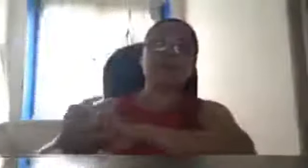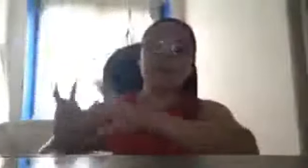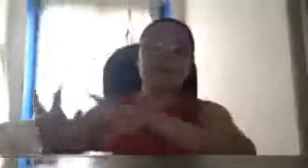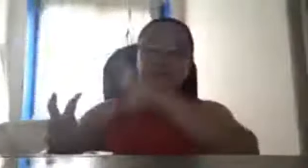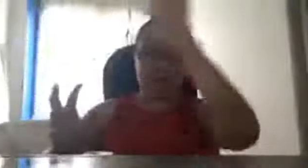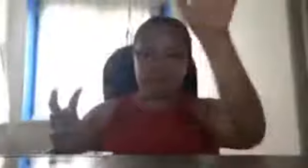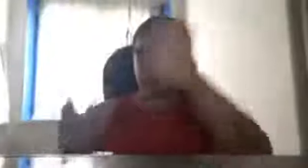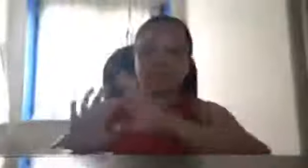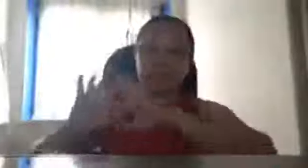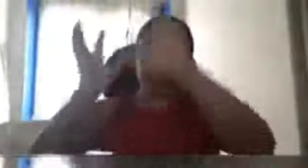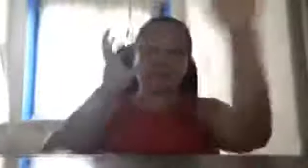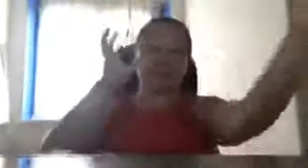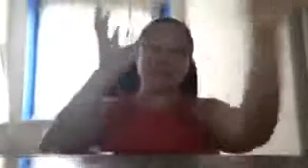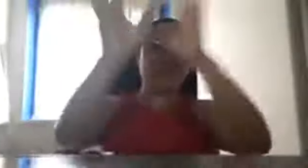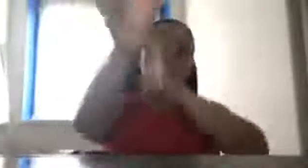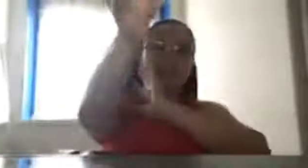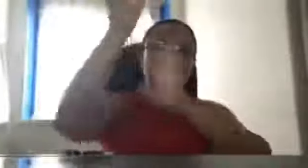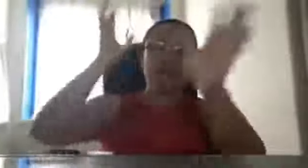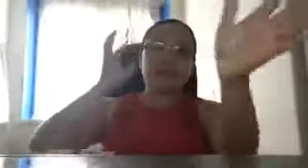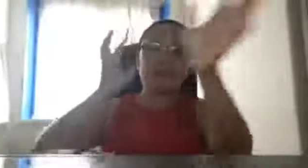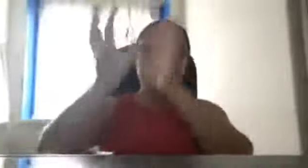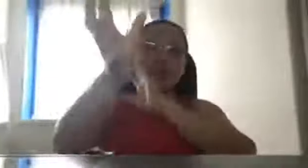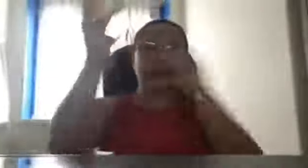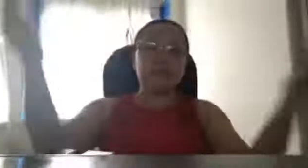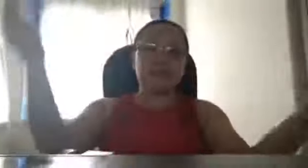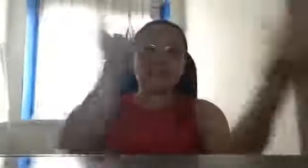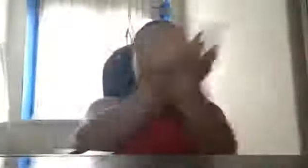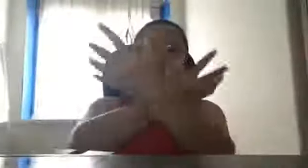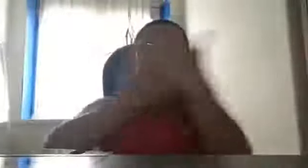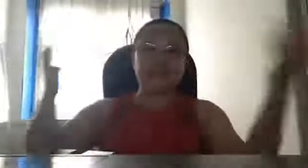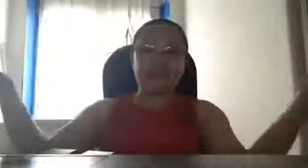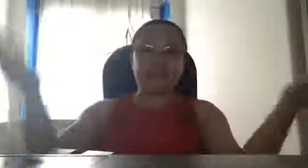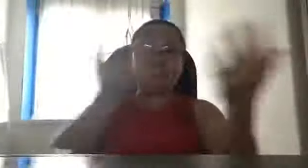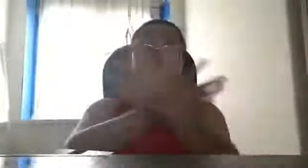wala sa province nila so ano ang mangyayari sa atin